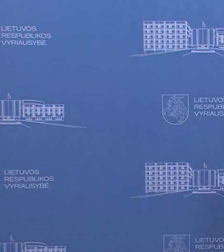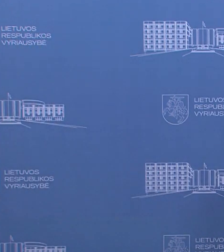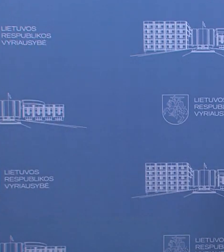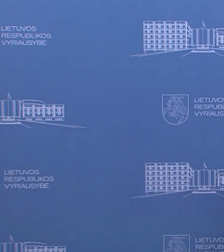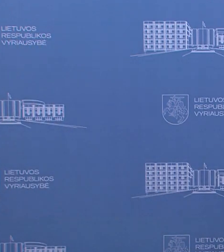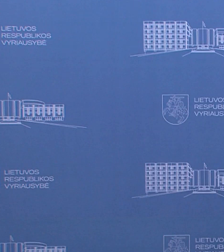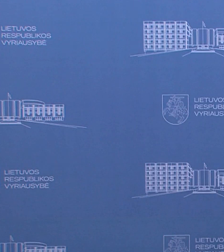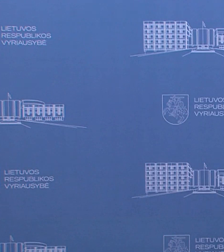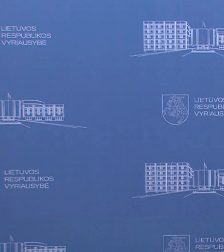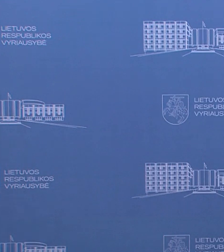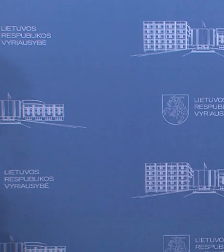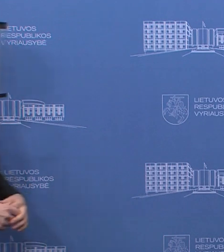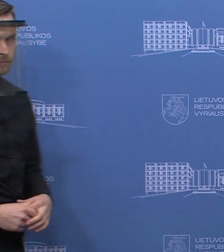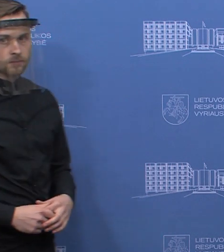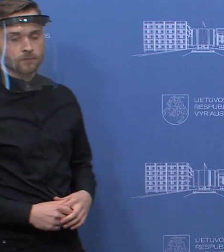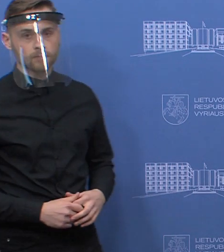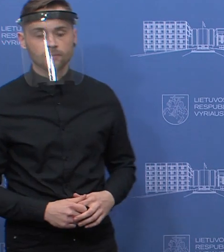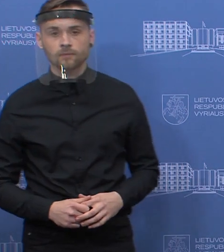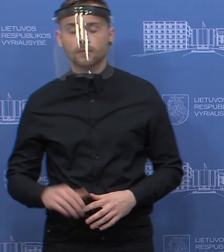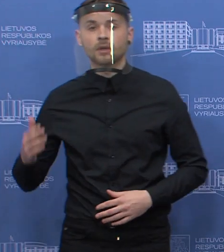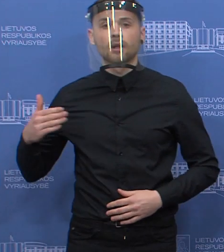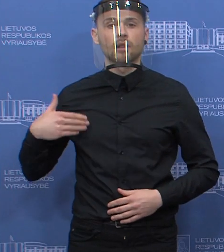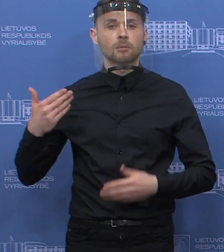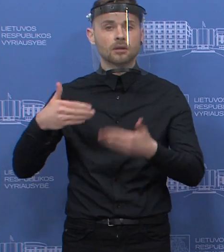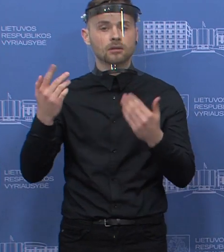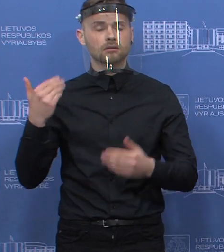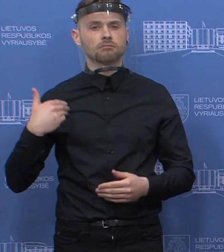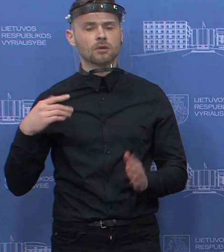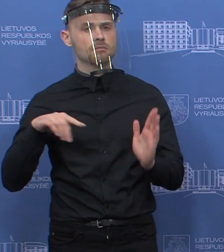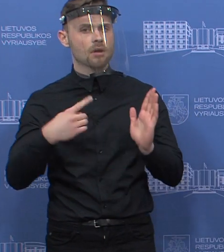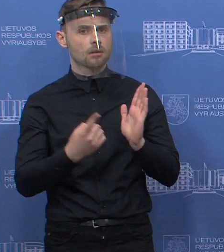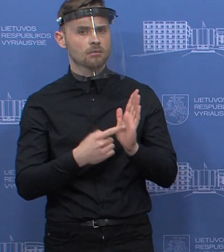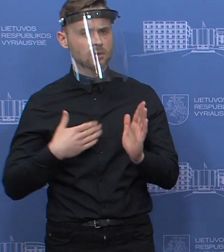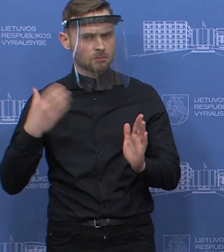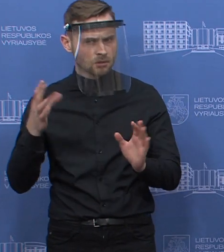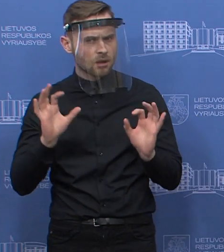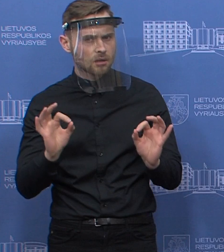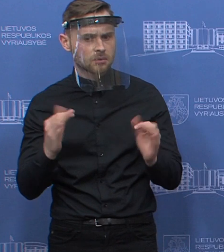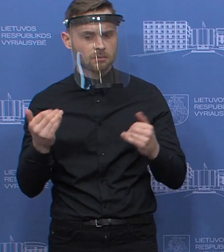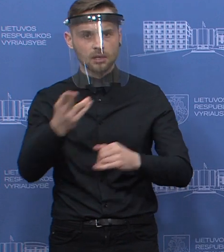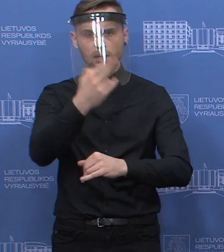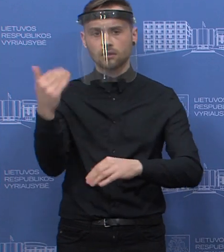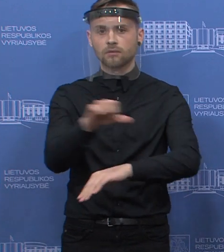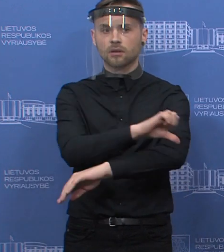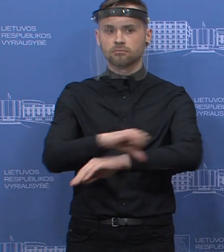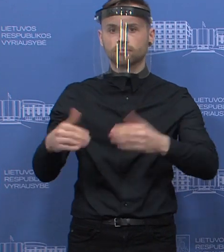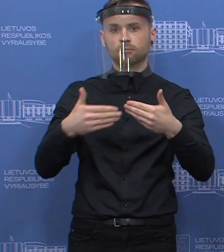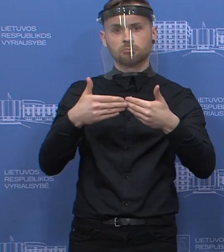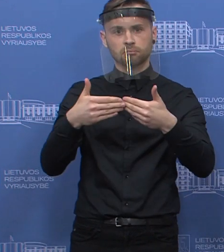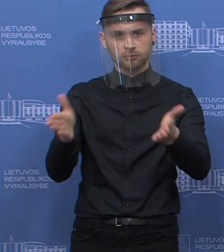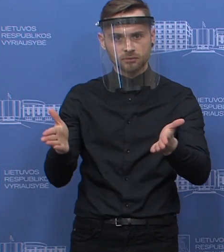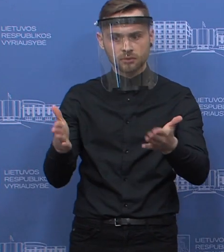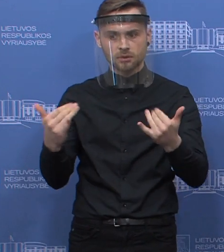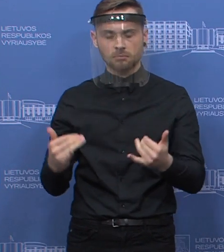prašom. Labadiena. Ar aš teisingai suprantu, kad mes, nors ir atveriame sienas ir leidžiame